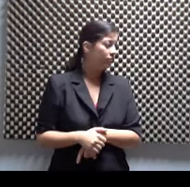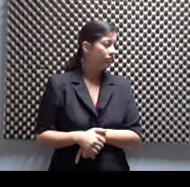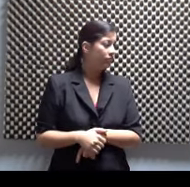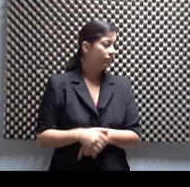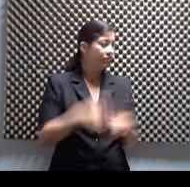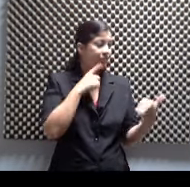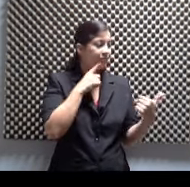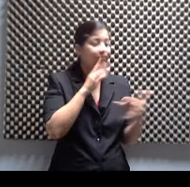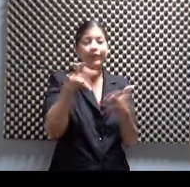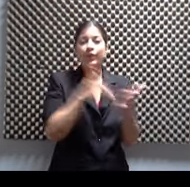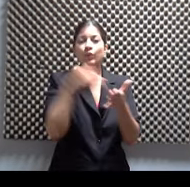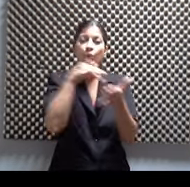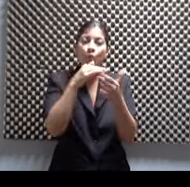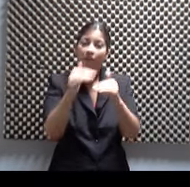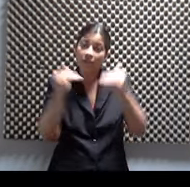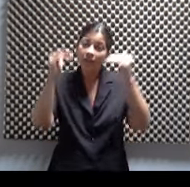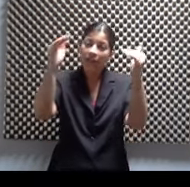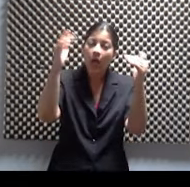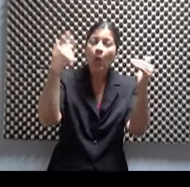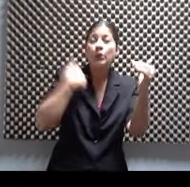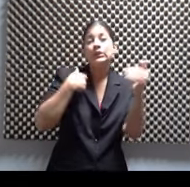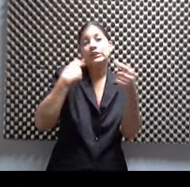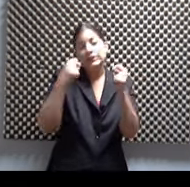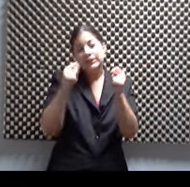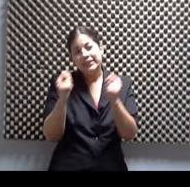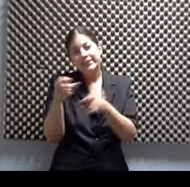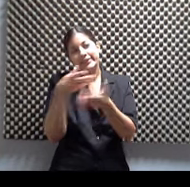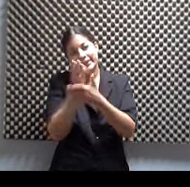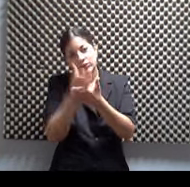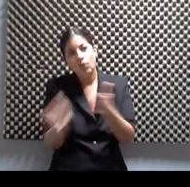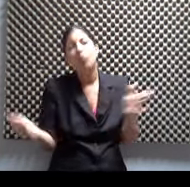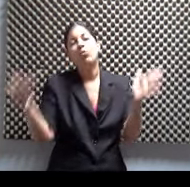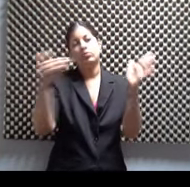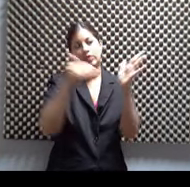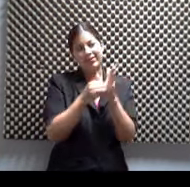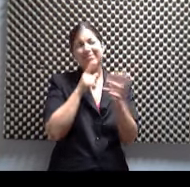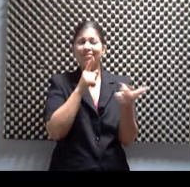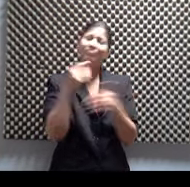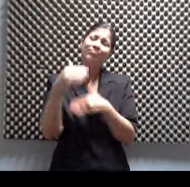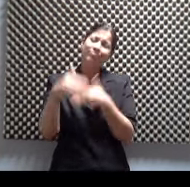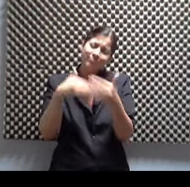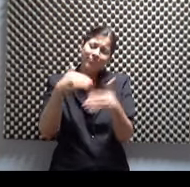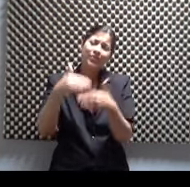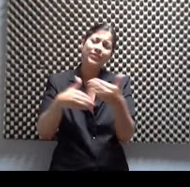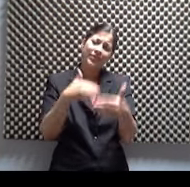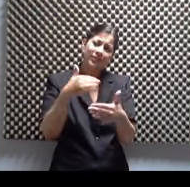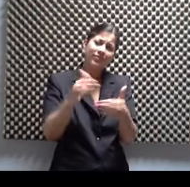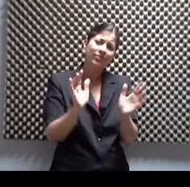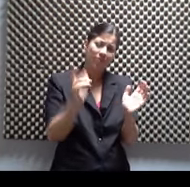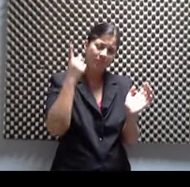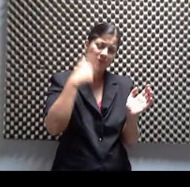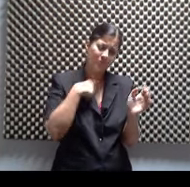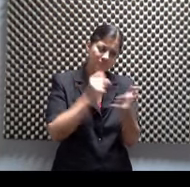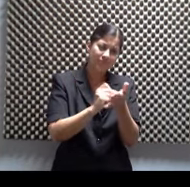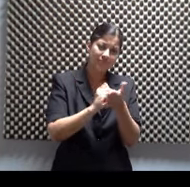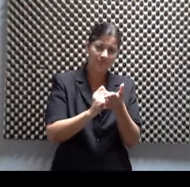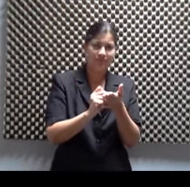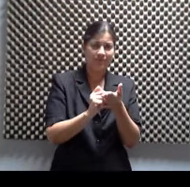Avanzados para volver a tener los derechos de hacerla, escribir la obra, y eso sería lo